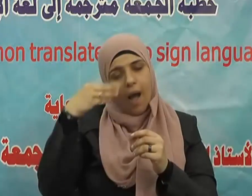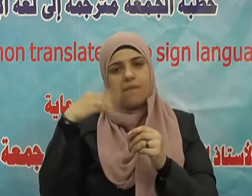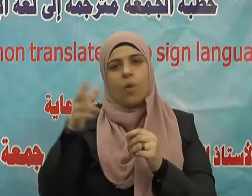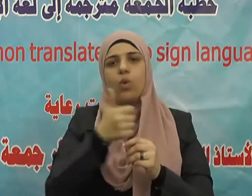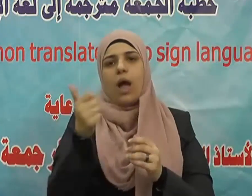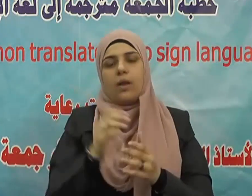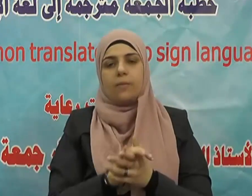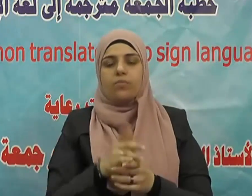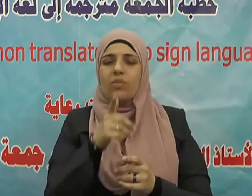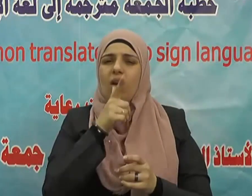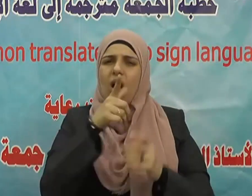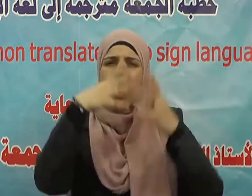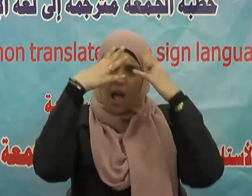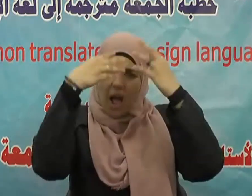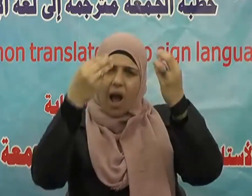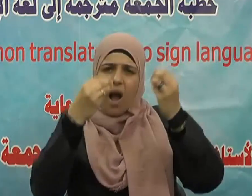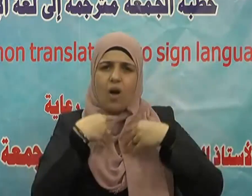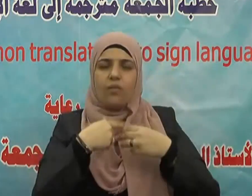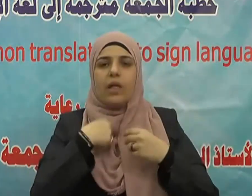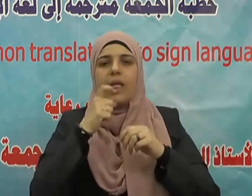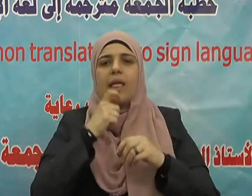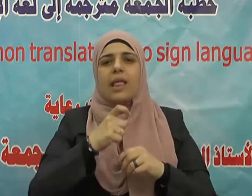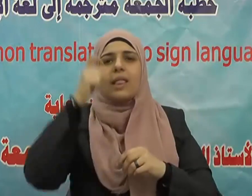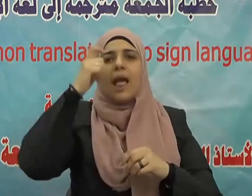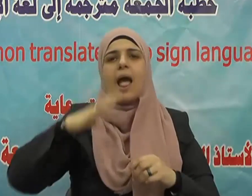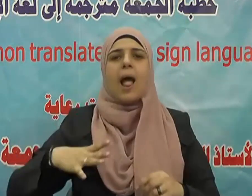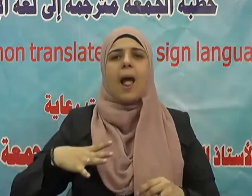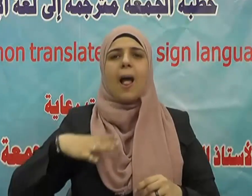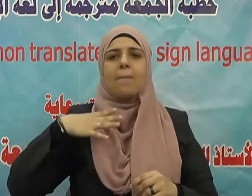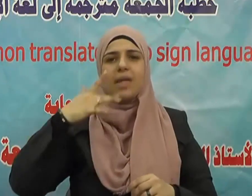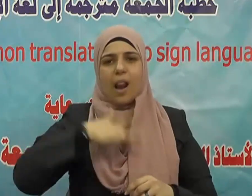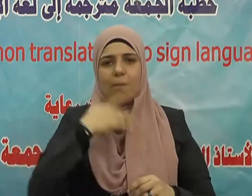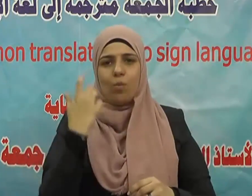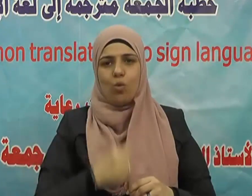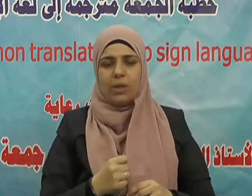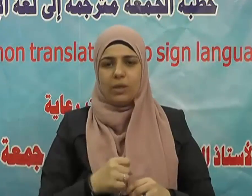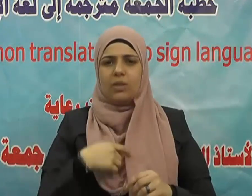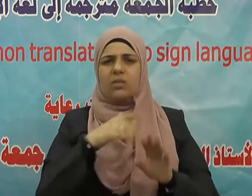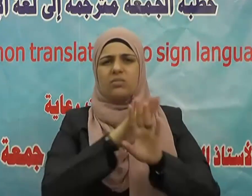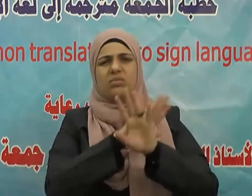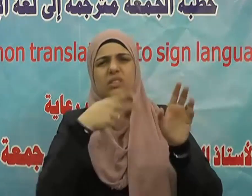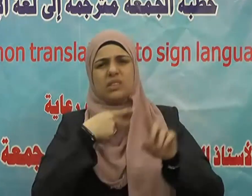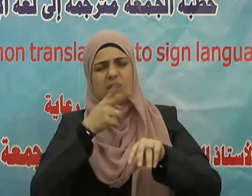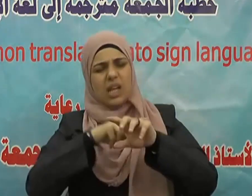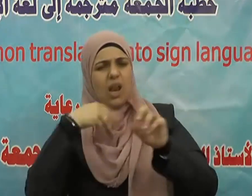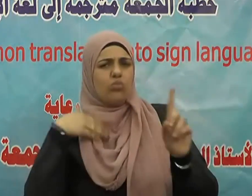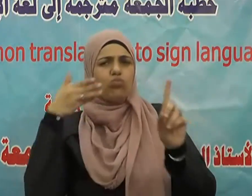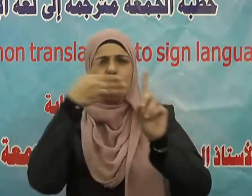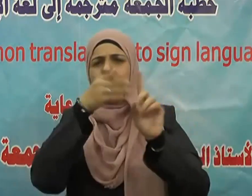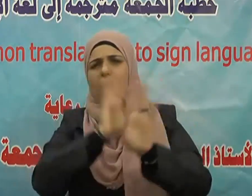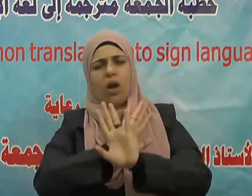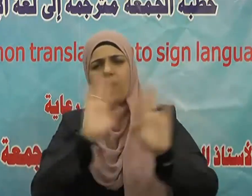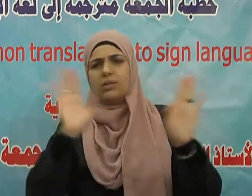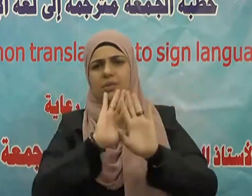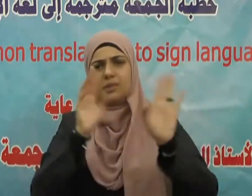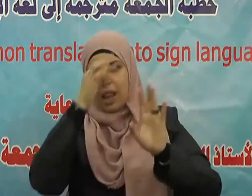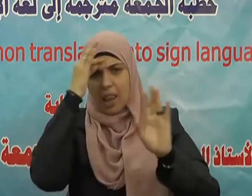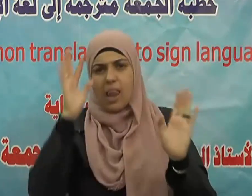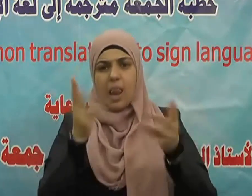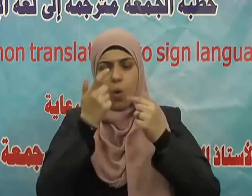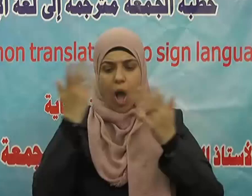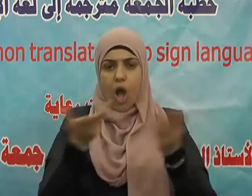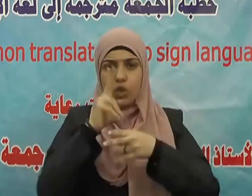رحمه الله فإن الإنسان يسمع في العادة الصدق والكذب فإذا